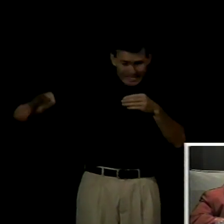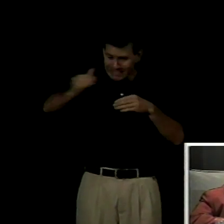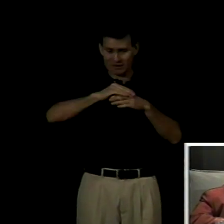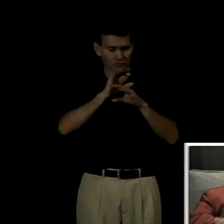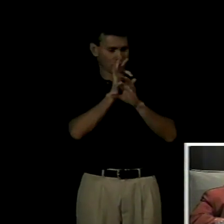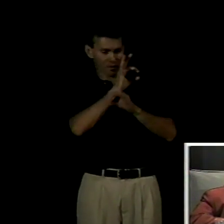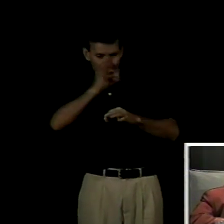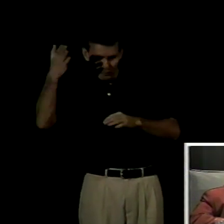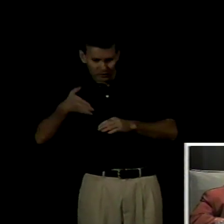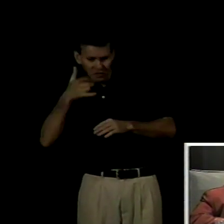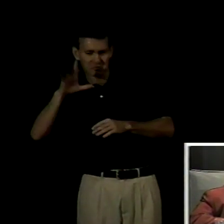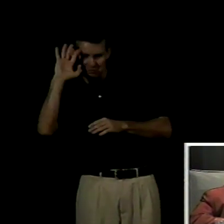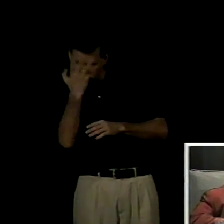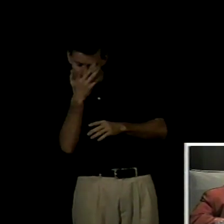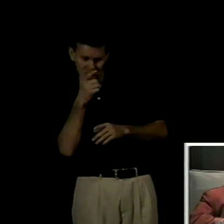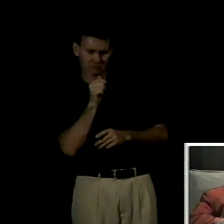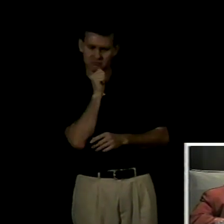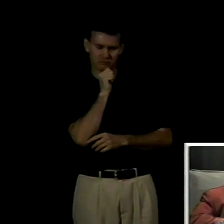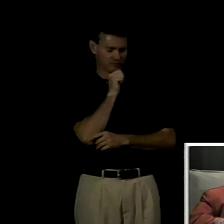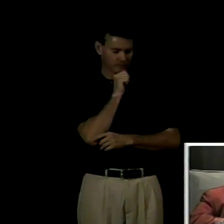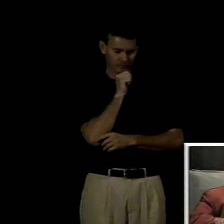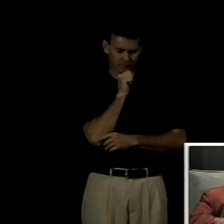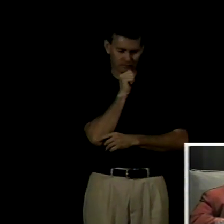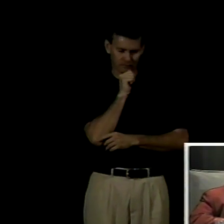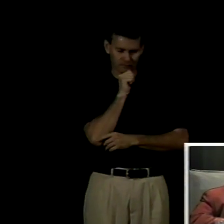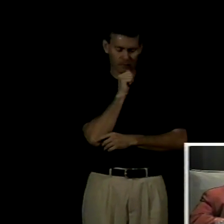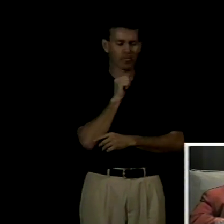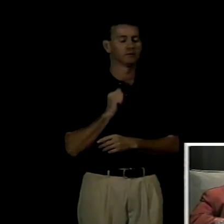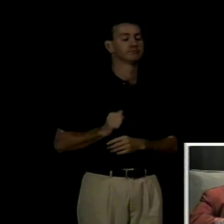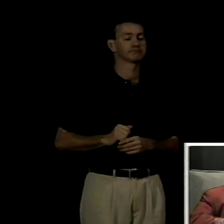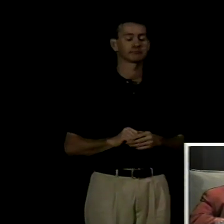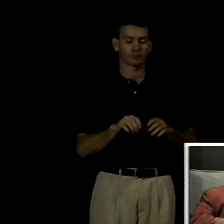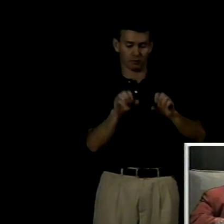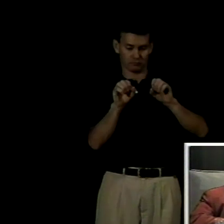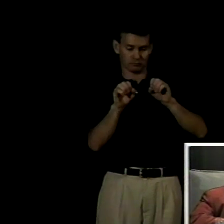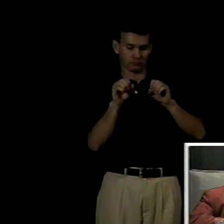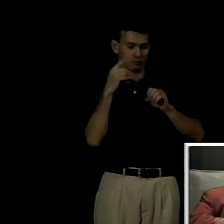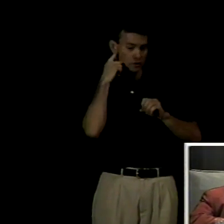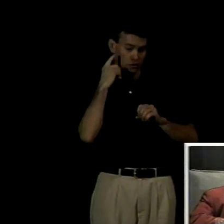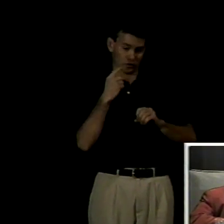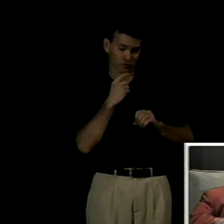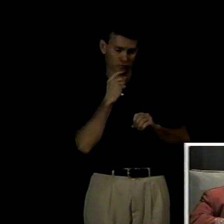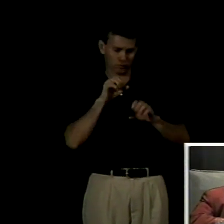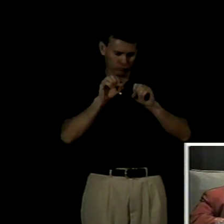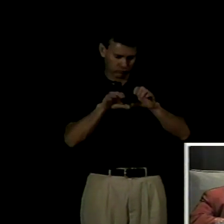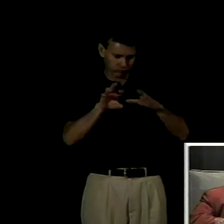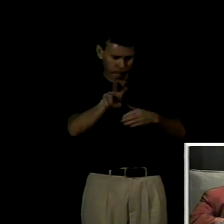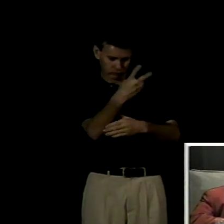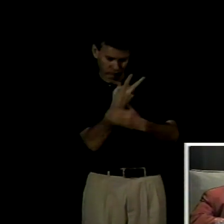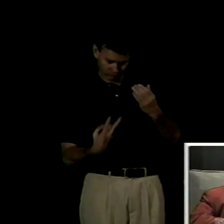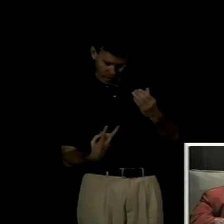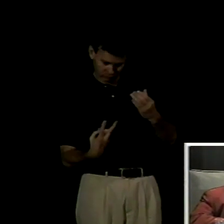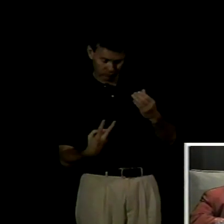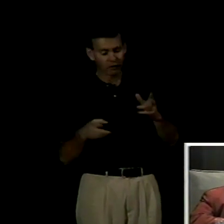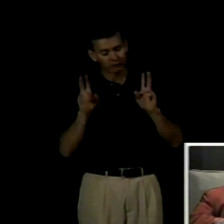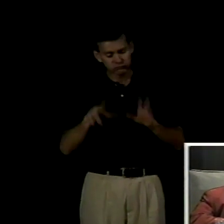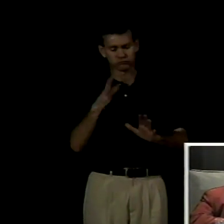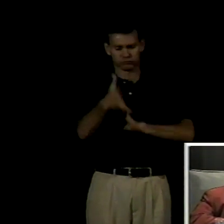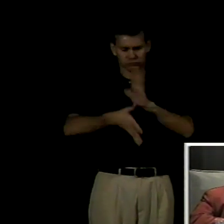es evidente que la educación bilingüe del sordo surge del reconocimiento de la lengua de señas como una lengua natural que se